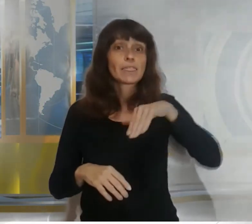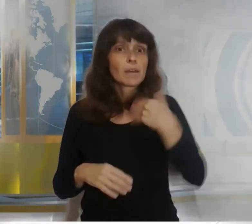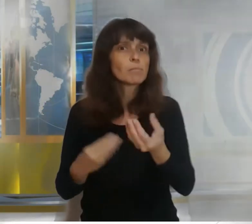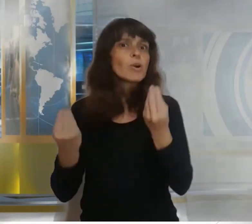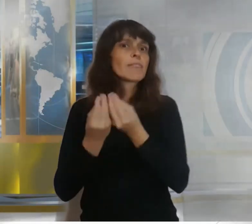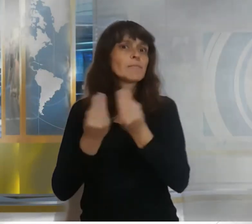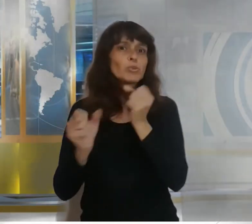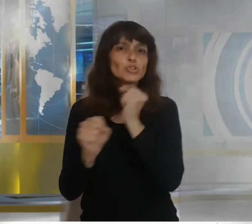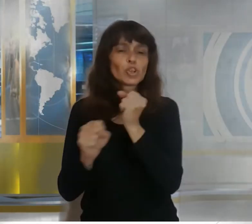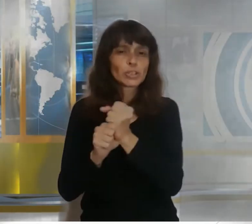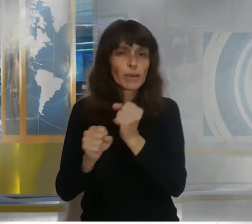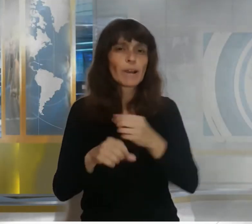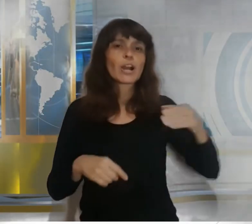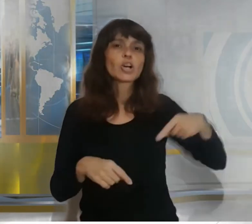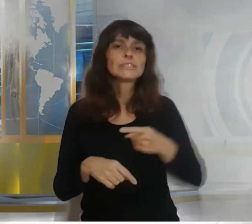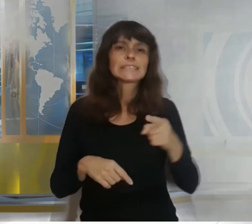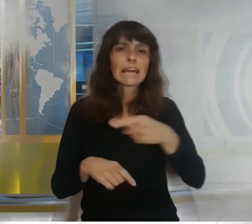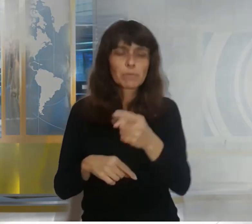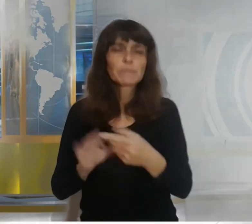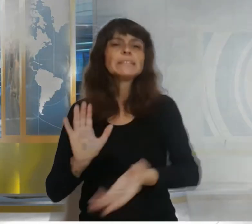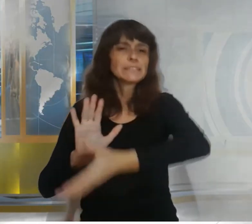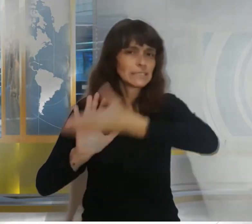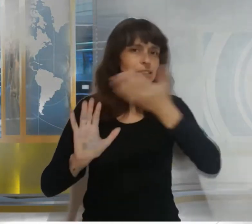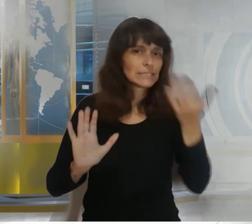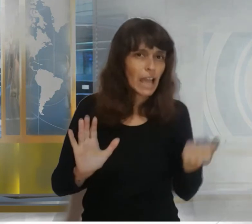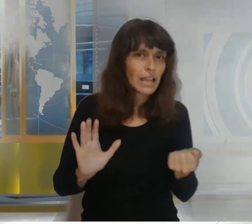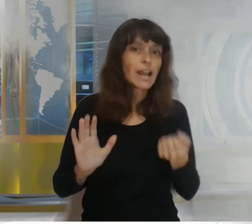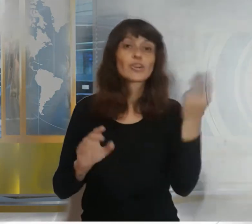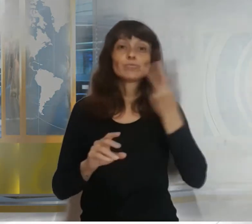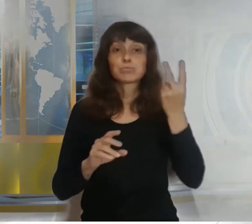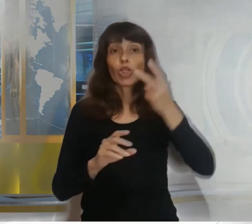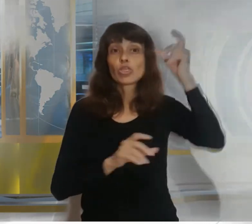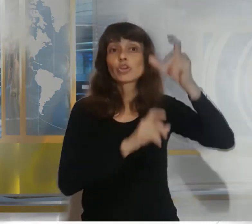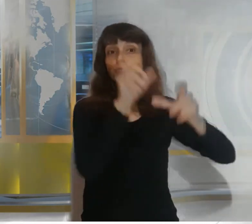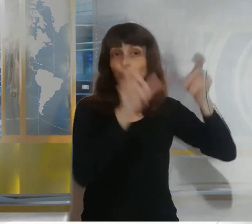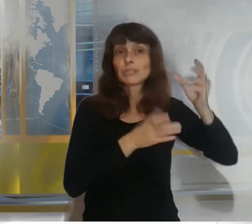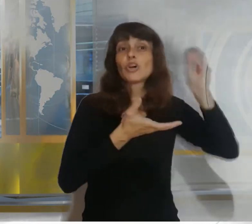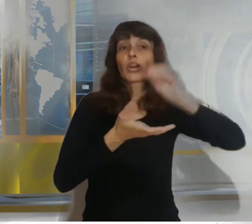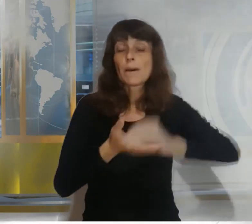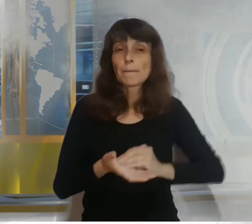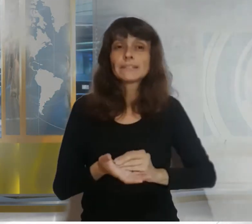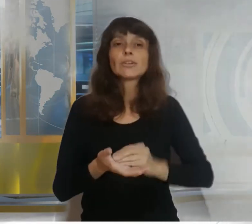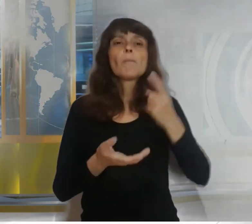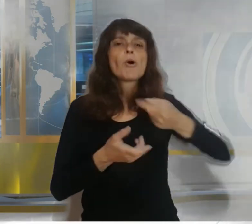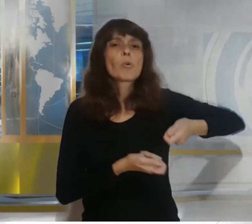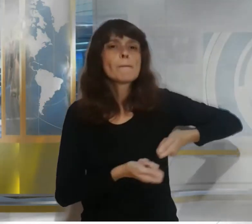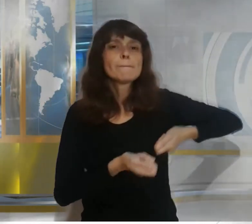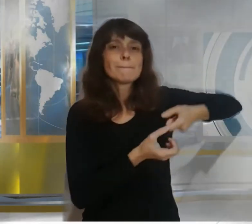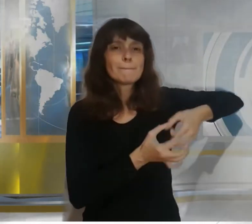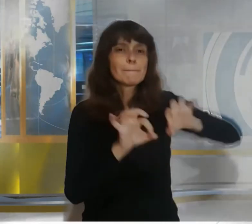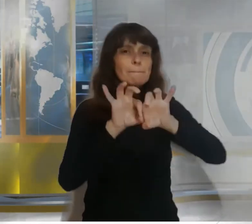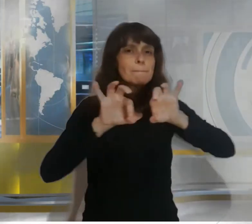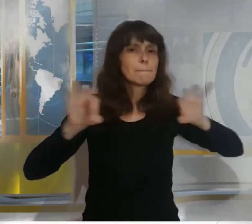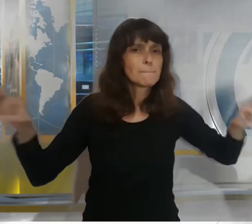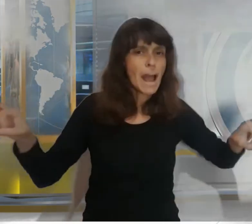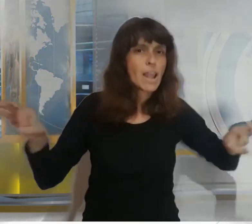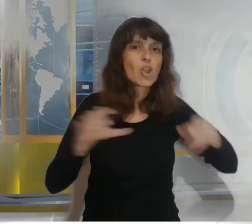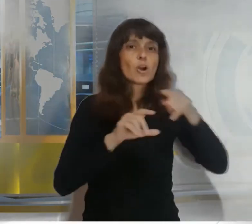extraída del vehículo por los agentes gracias al uso de un palo con un lazo en un extremo luego fue